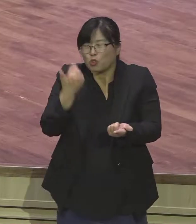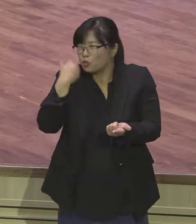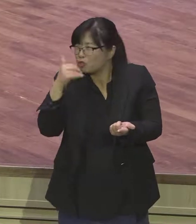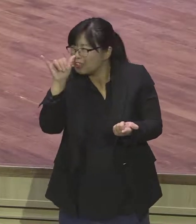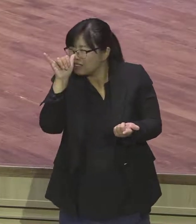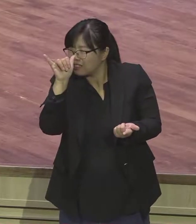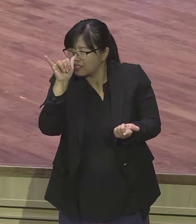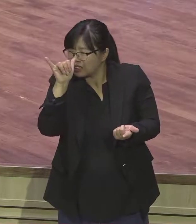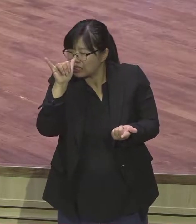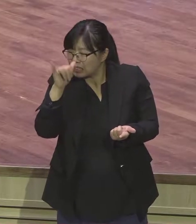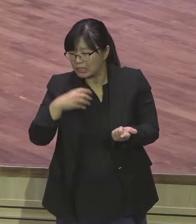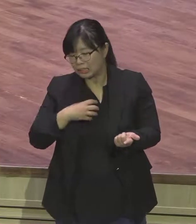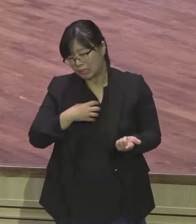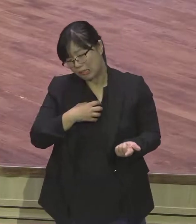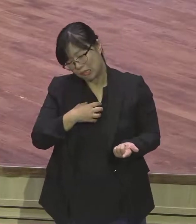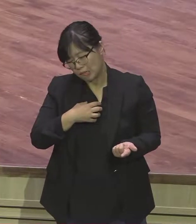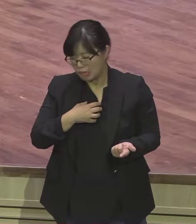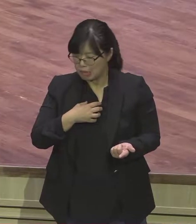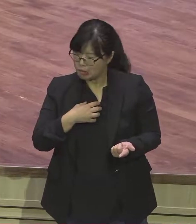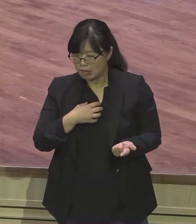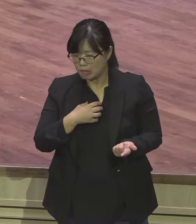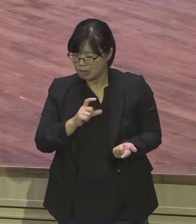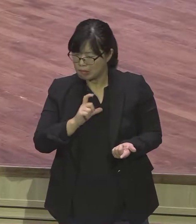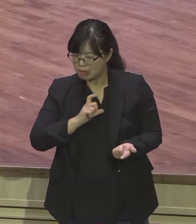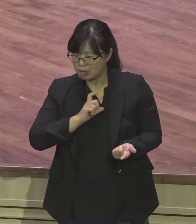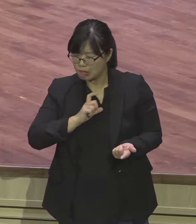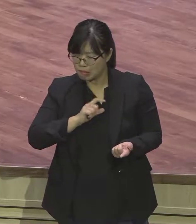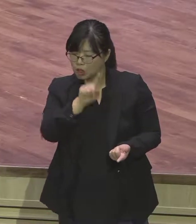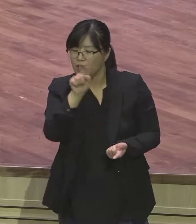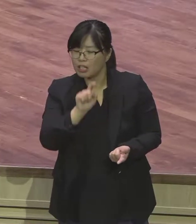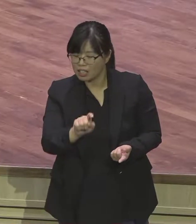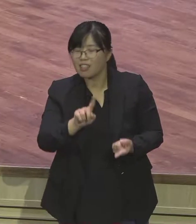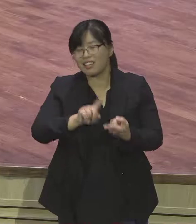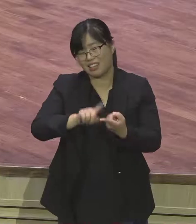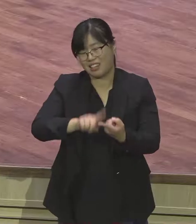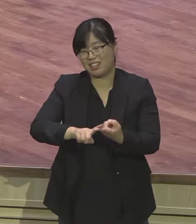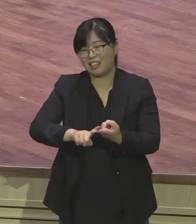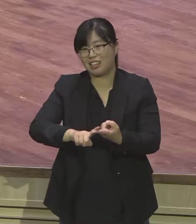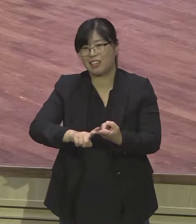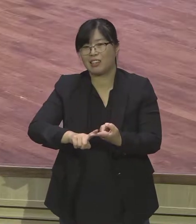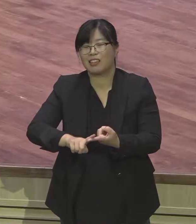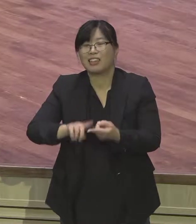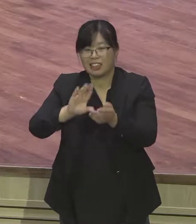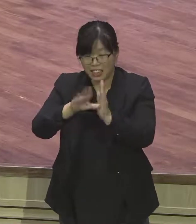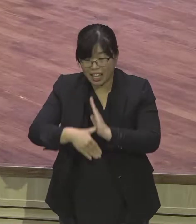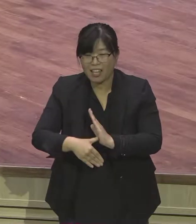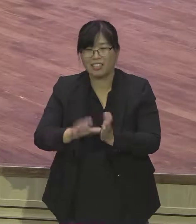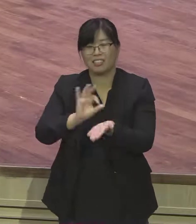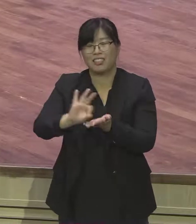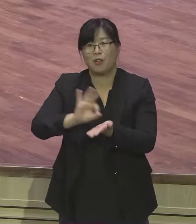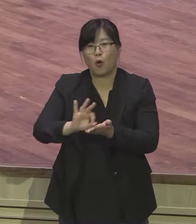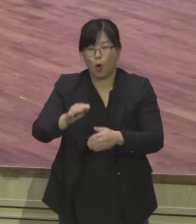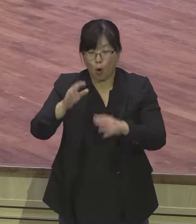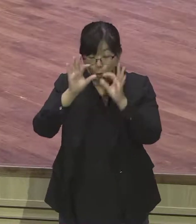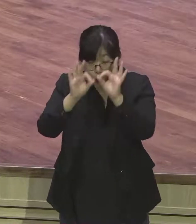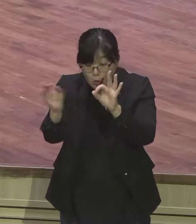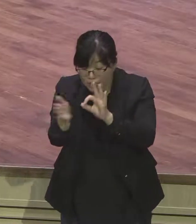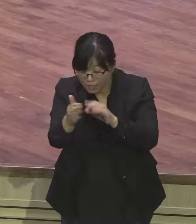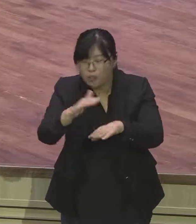의미로 쓰여졌는데 그런데 우리가 가장 중요한 보이지 않는 손을 알아야 돼요 보이지 않는 손 그 손은 바로